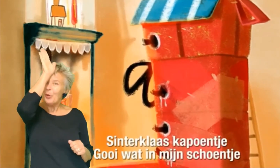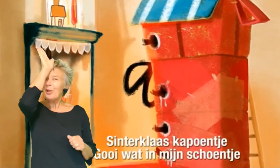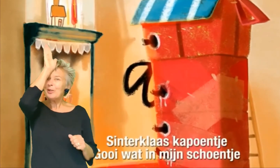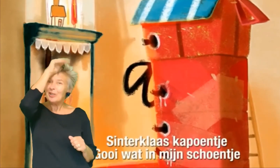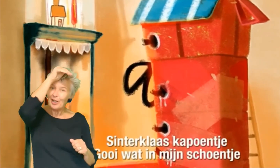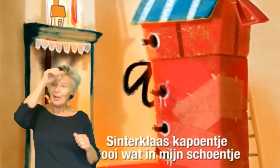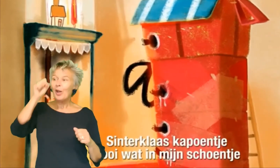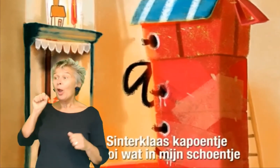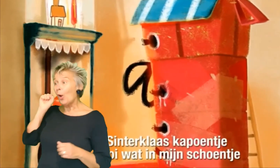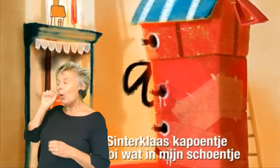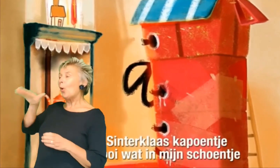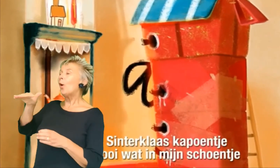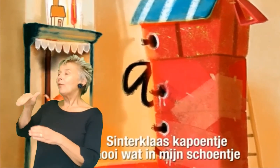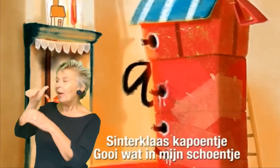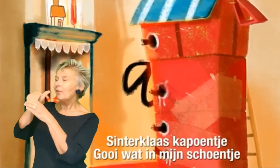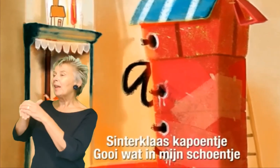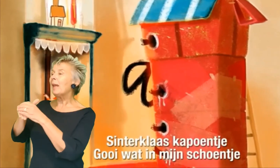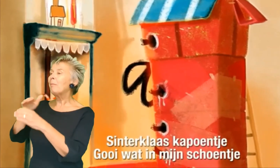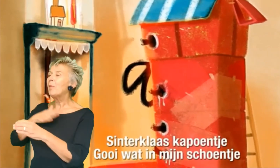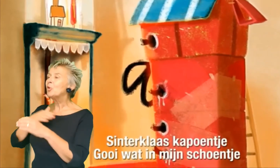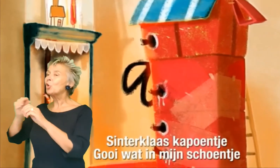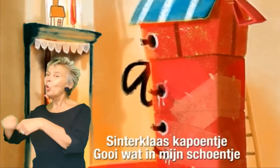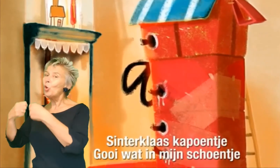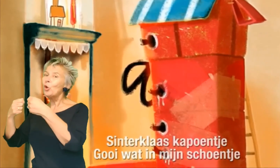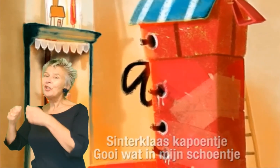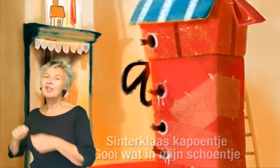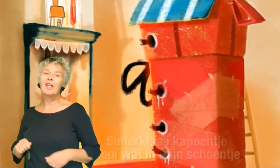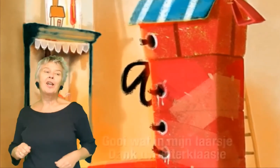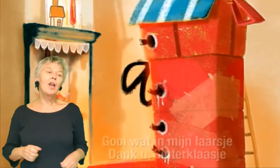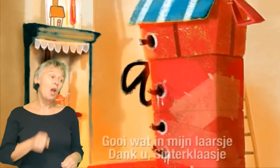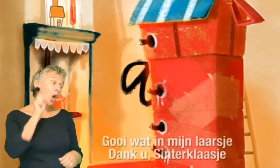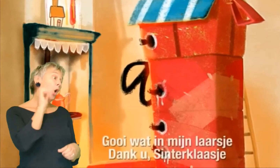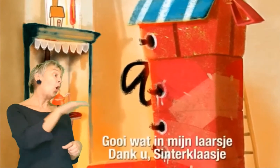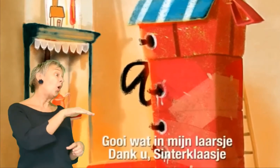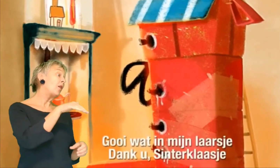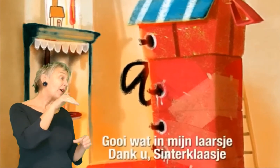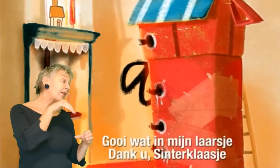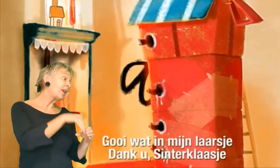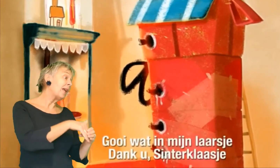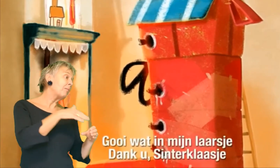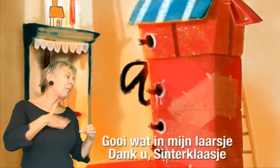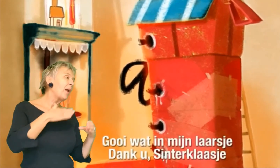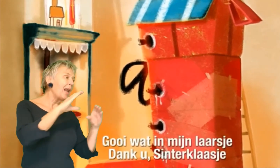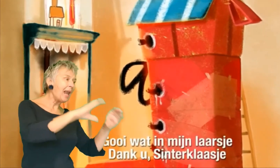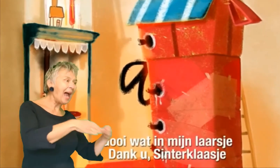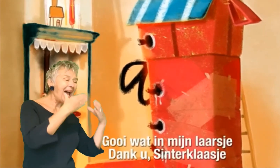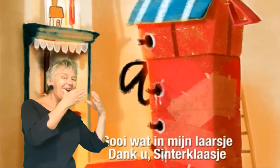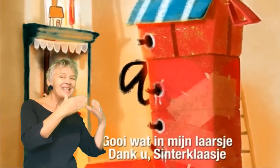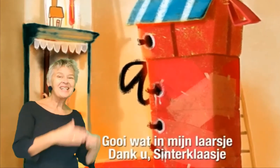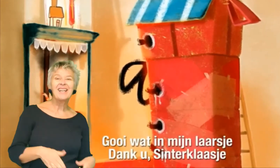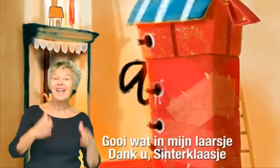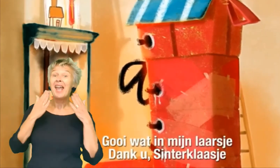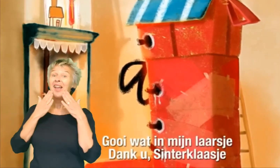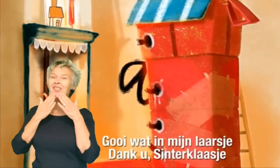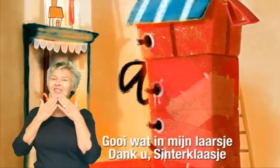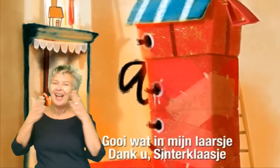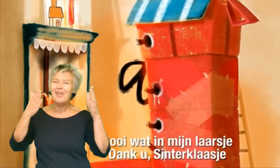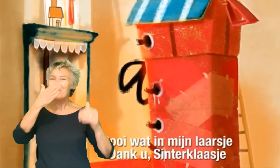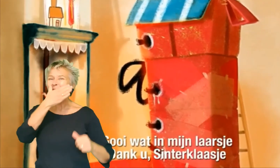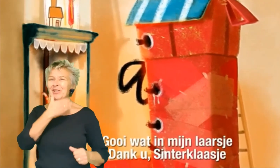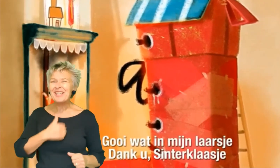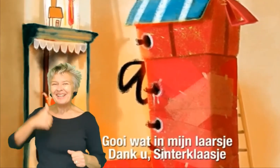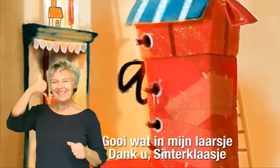Sinterklaas kapoentje. Gooi wat in m'n schoentje. Gooi wat in m'n laarsje.